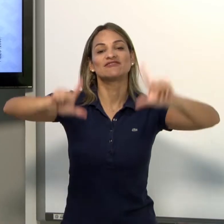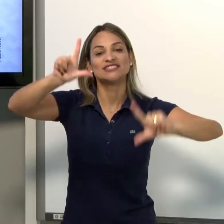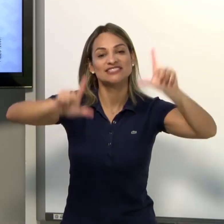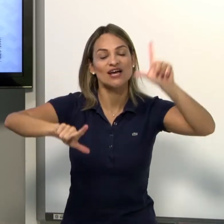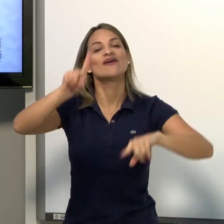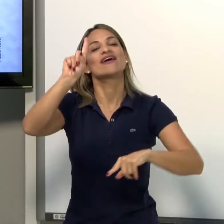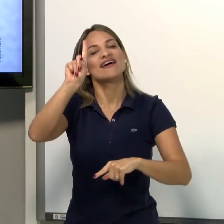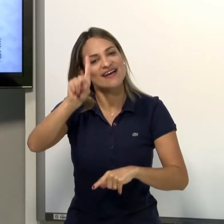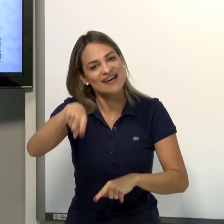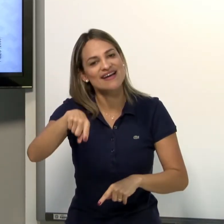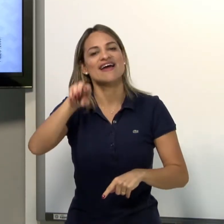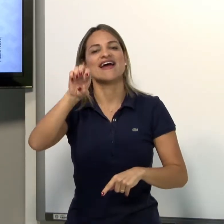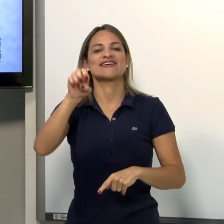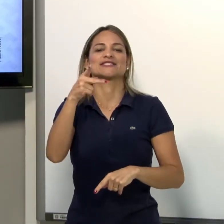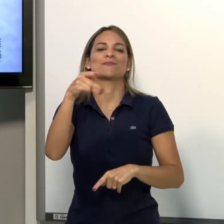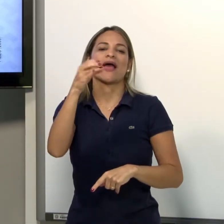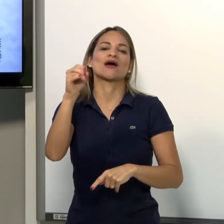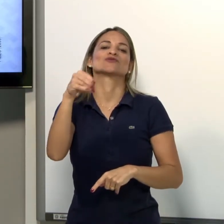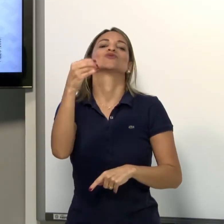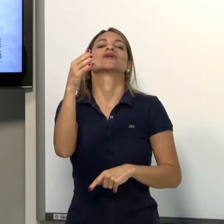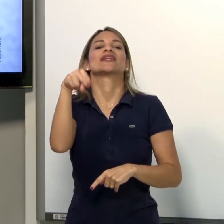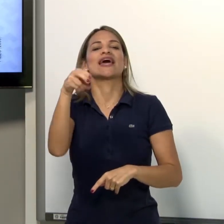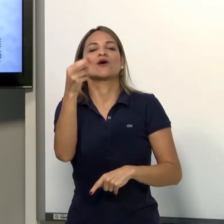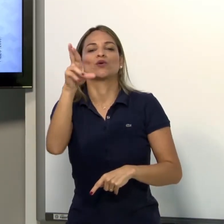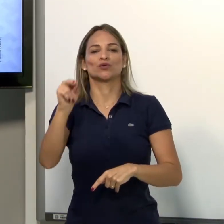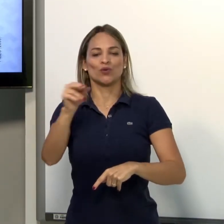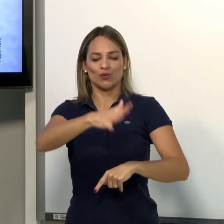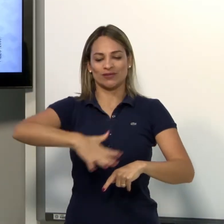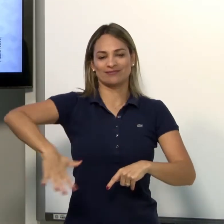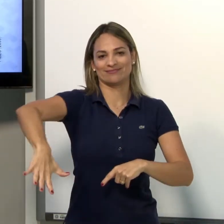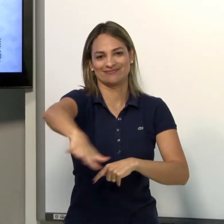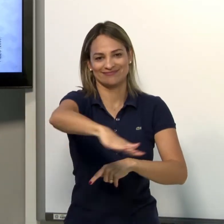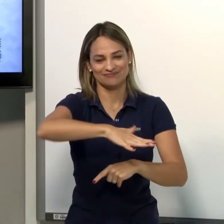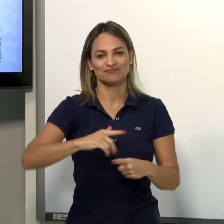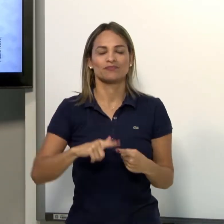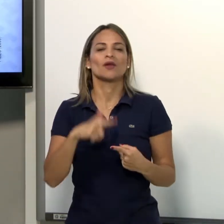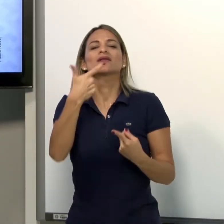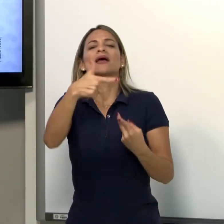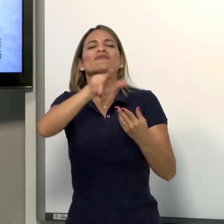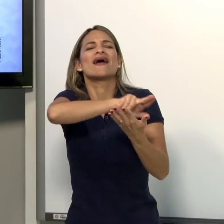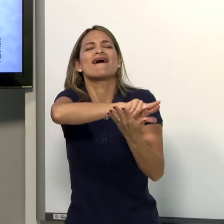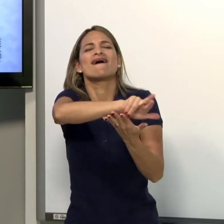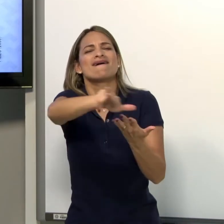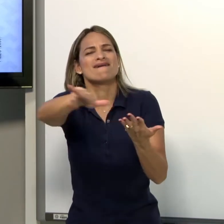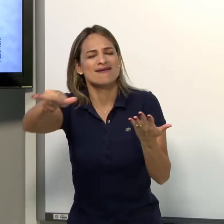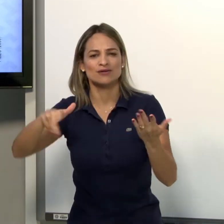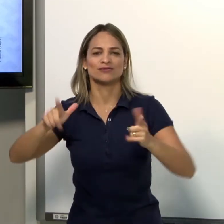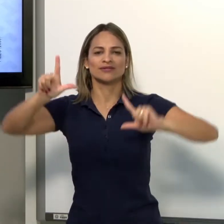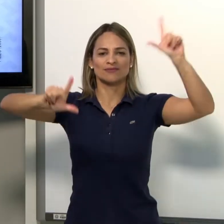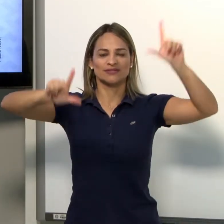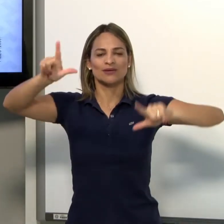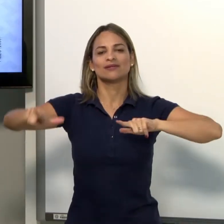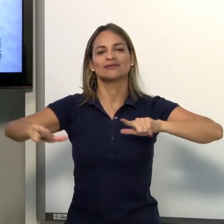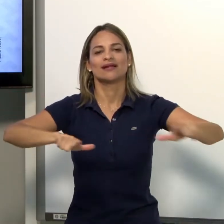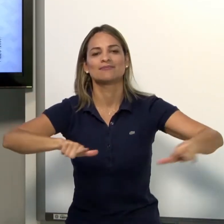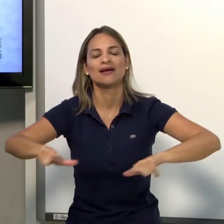Televisão, está no espaço neutro. É essa a área à frente do corpo. Então, tem vários sinais. Televisão,